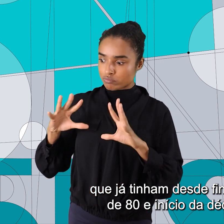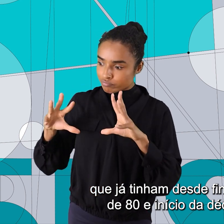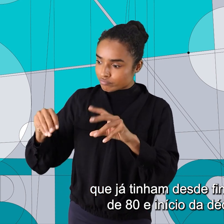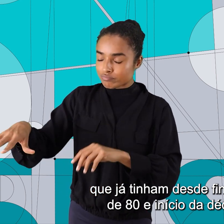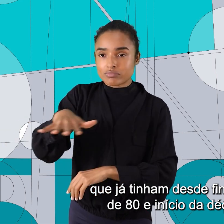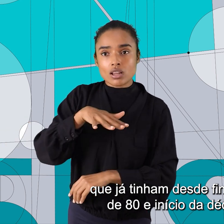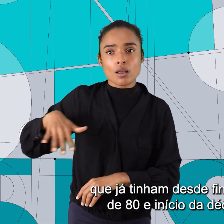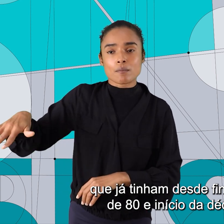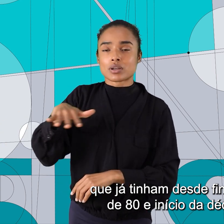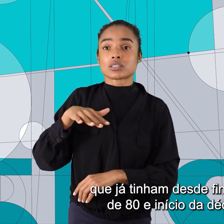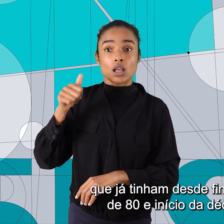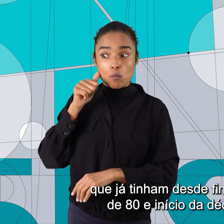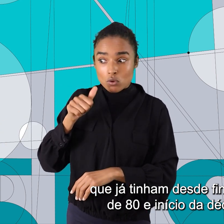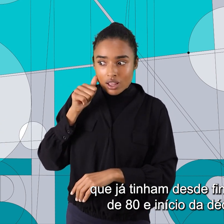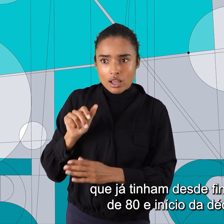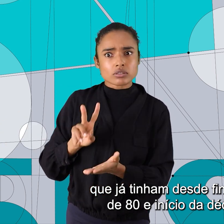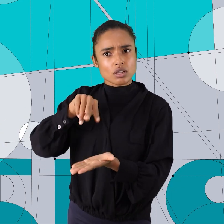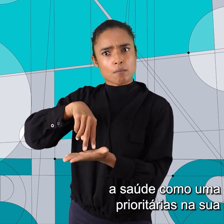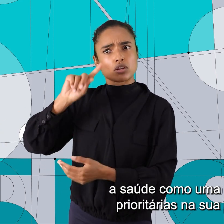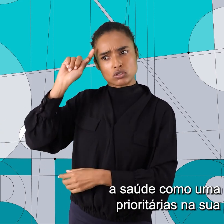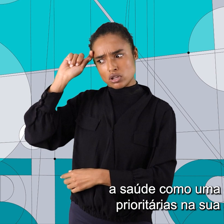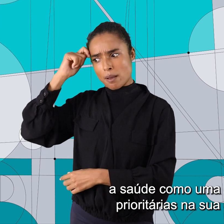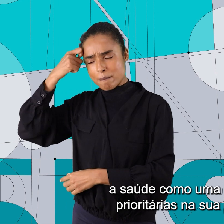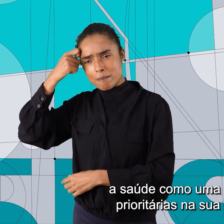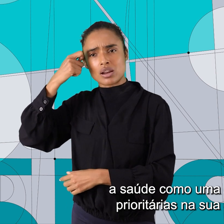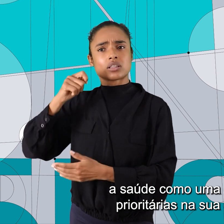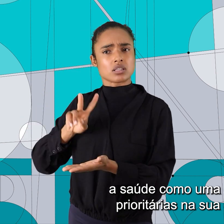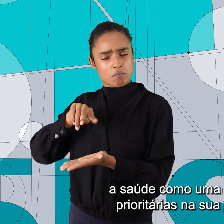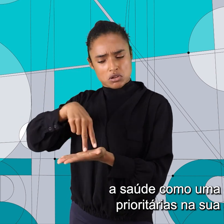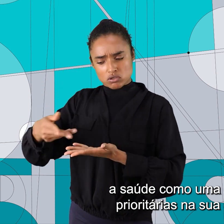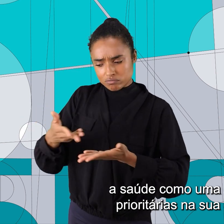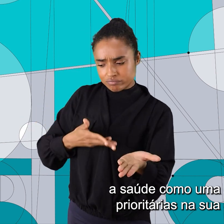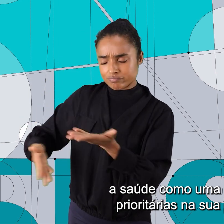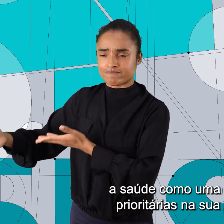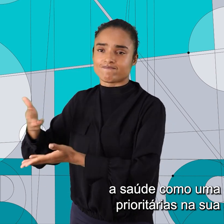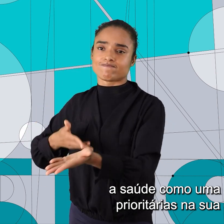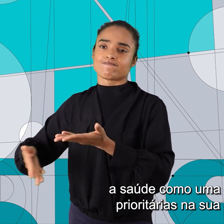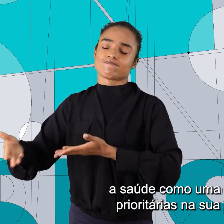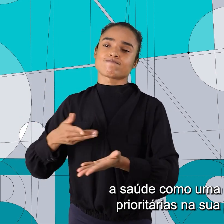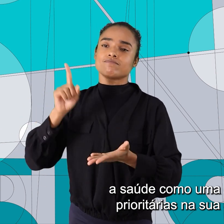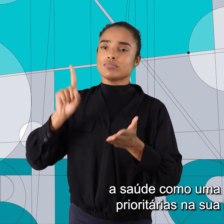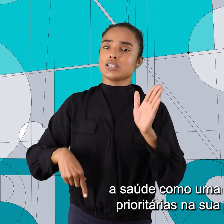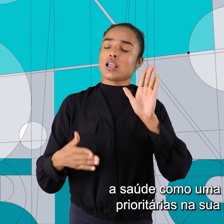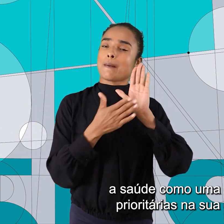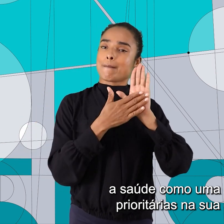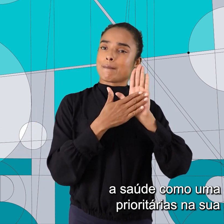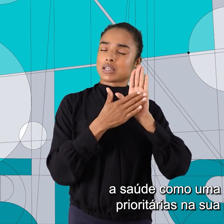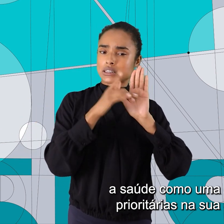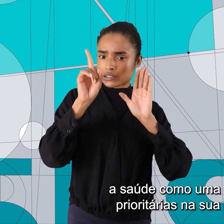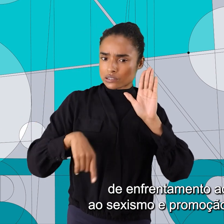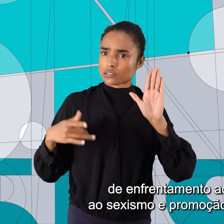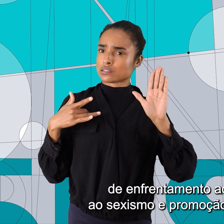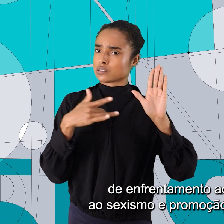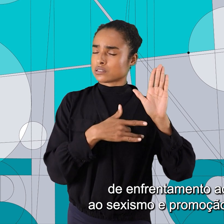80 e início da década de 90 a saúde como uma das pautas prioritárias na sua